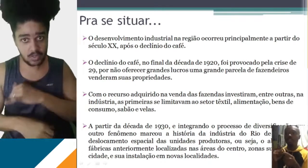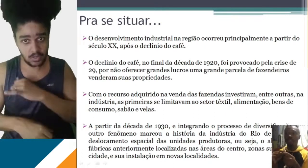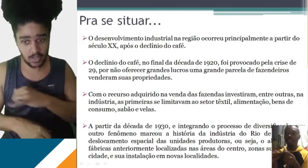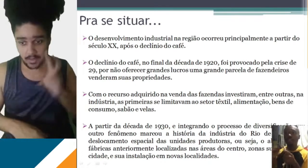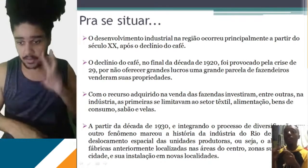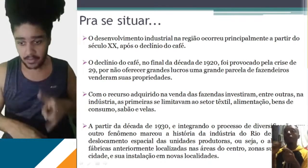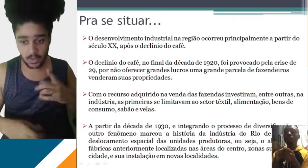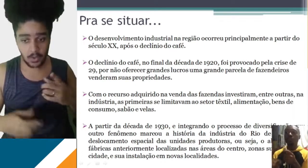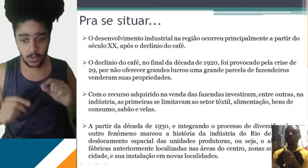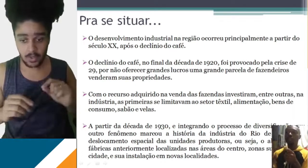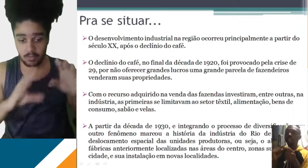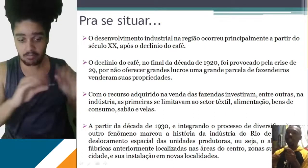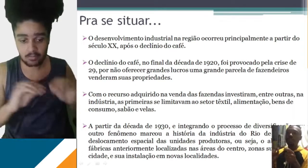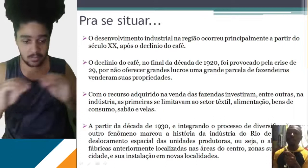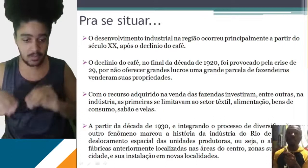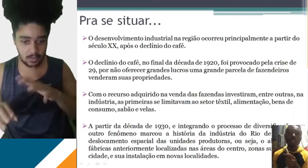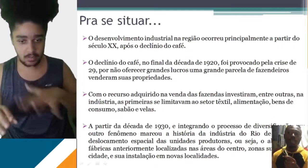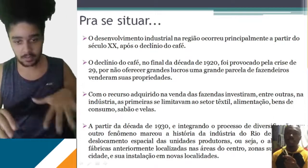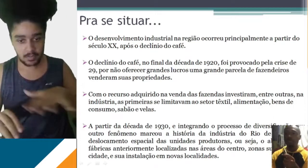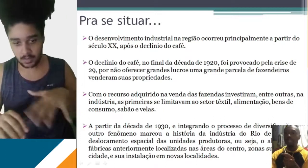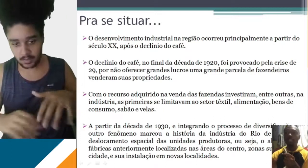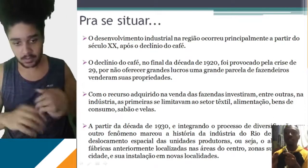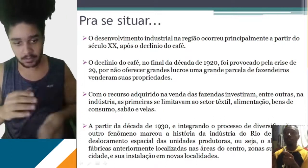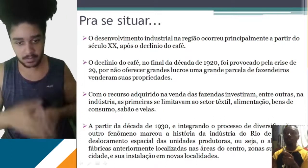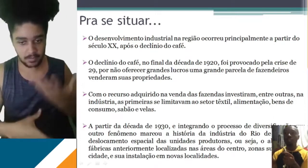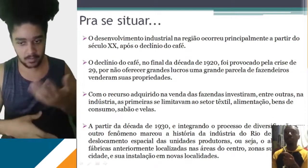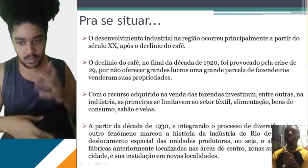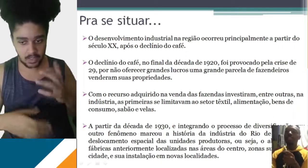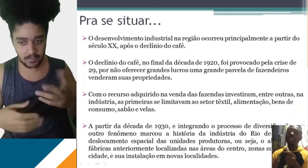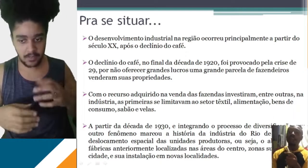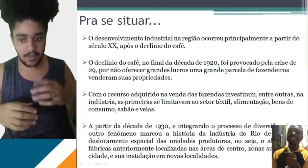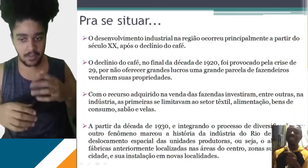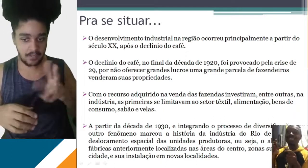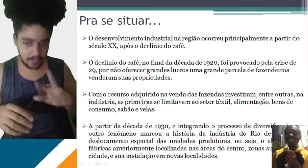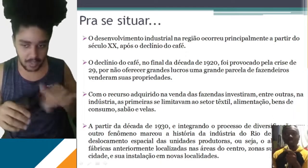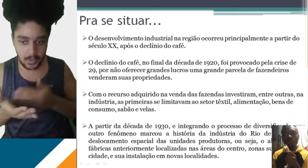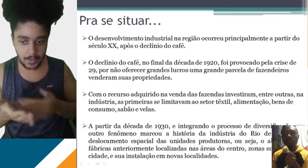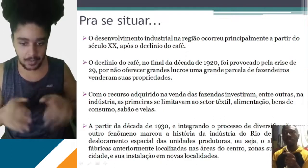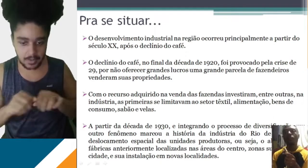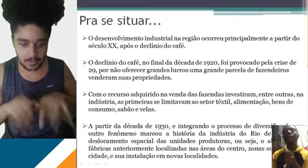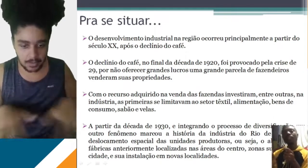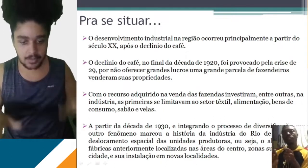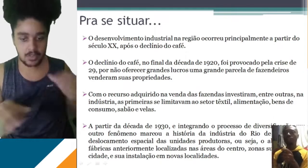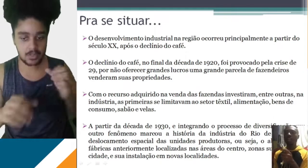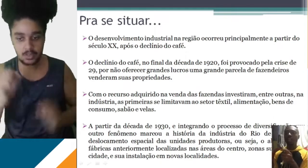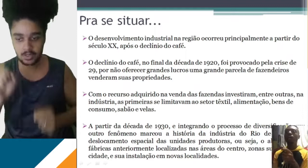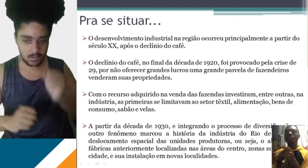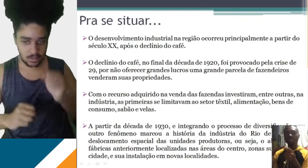Então a gente vai ver o Vai haver um fenômeno de deslocamento espacial das unidades produtoras. E é aí que vai começar a distribuição